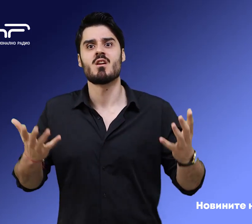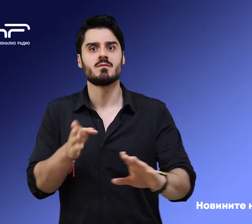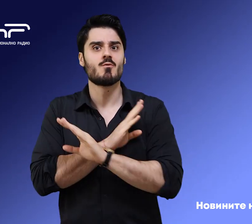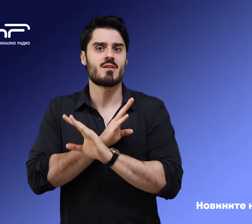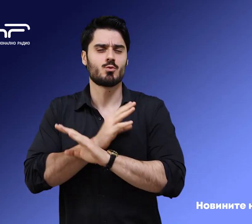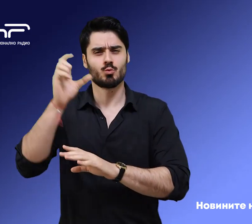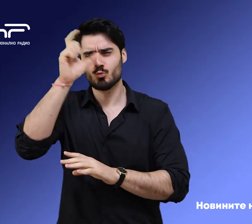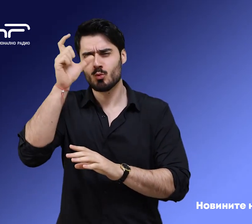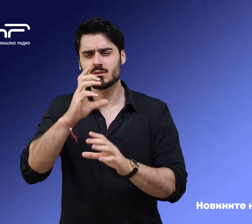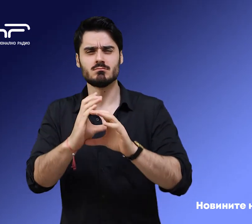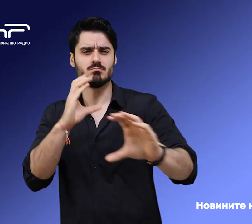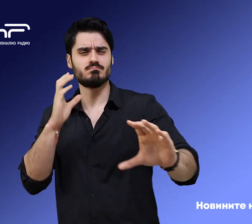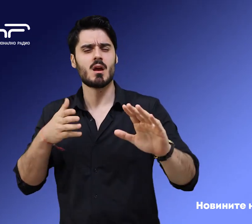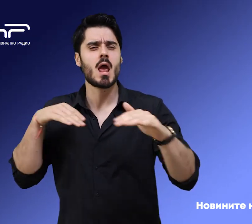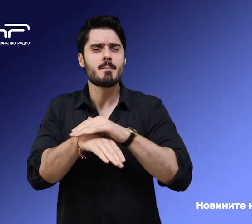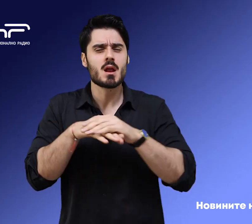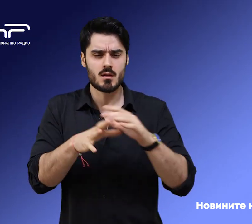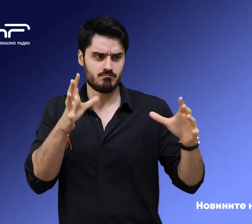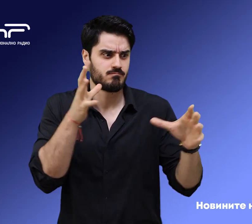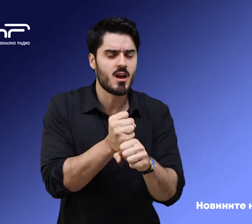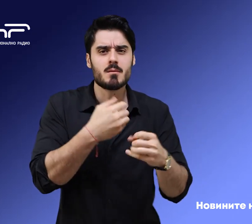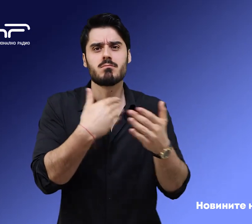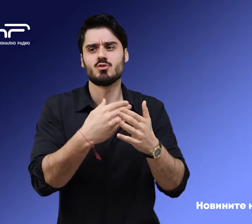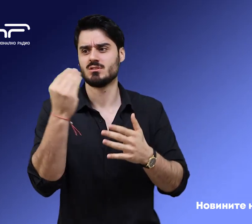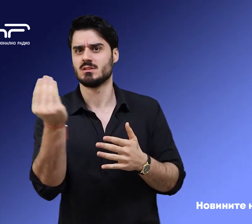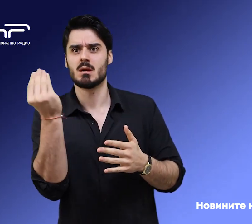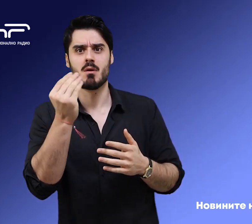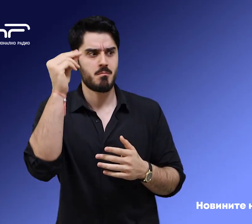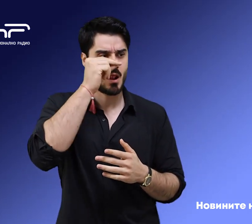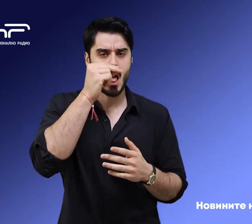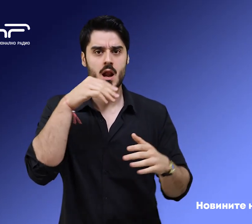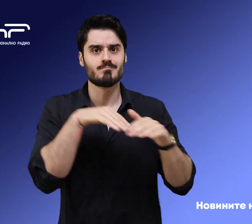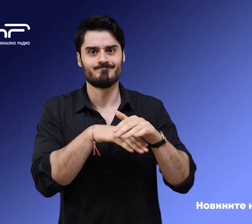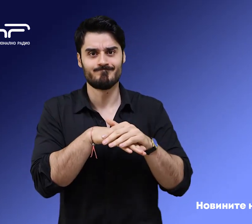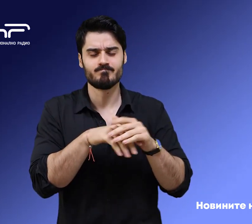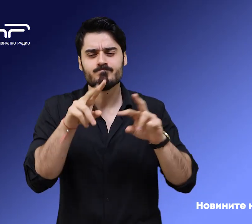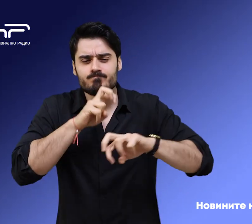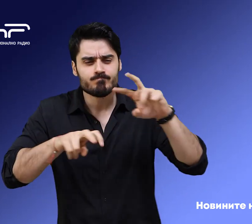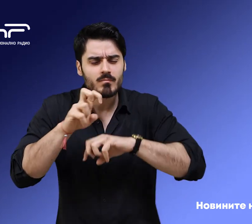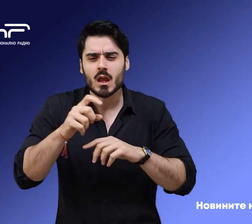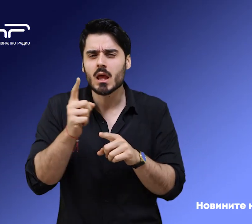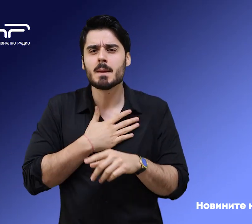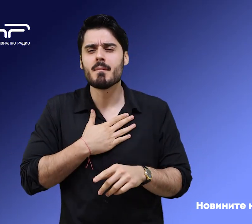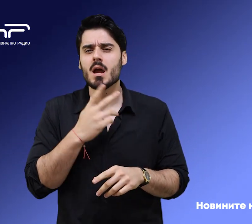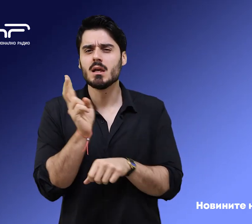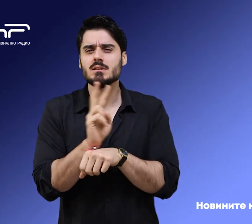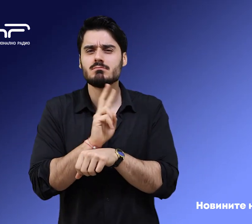камион с нелегални мигранти беше заловен близо до българо-сръбската граница. Разследвания за измами на стойност половин милиард евро води